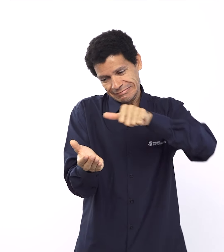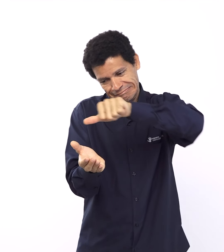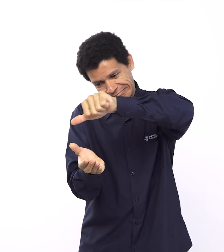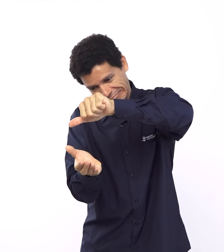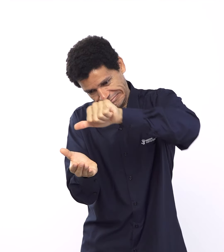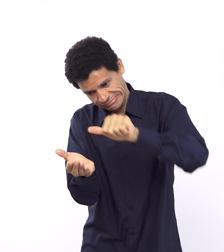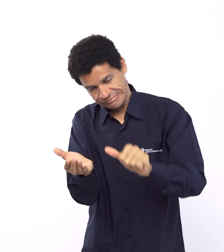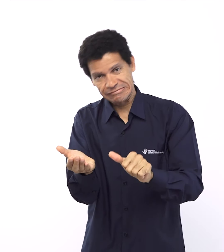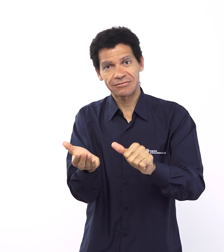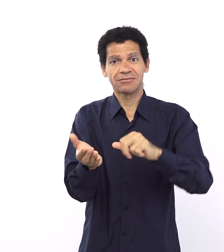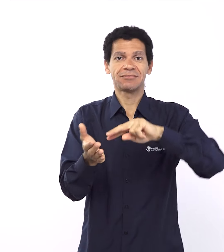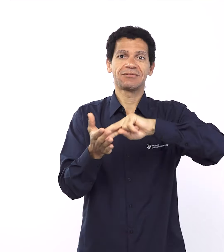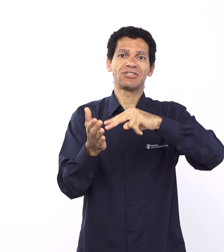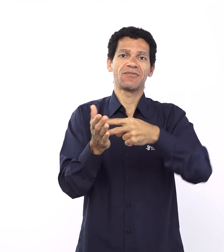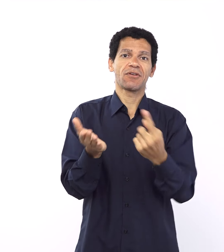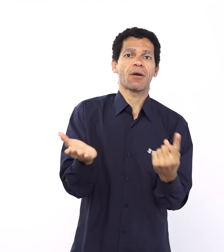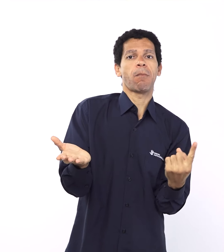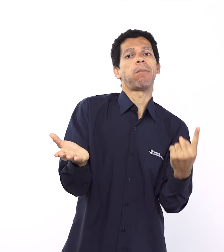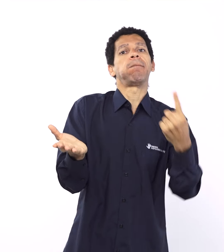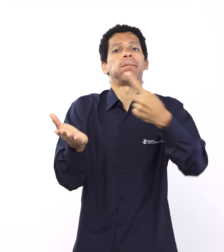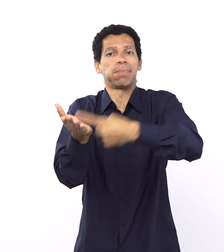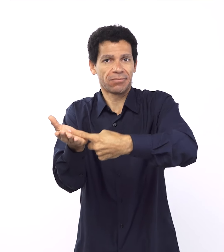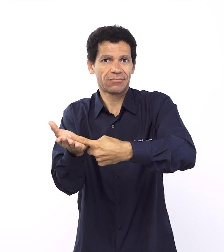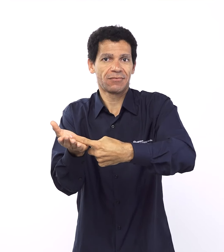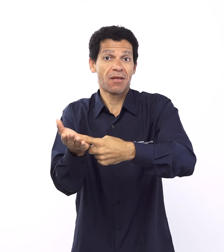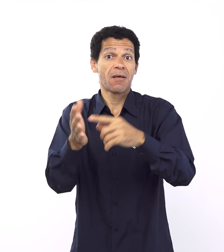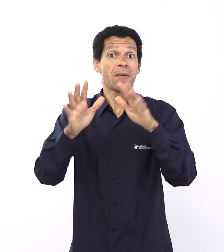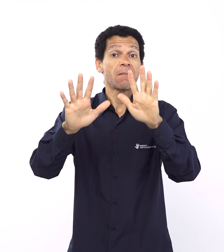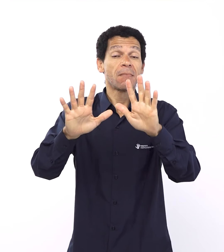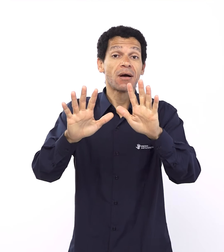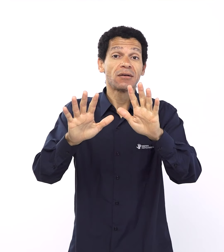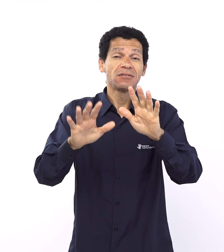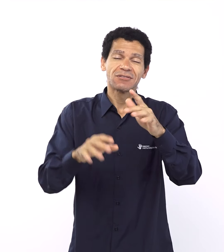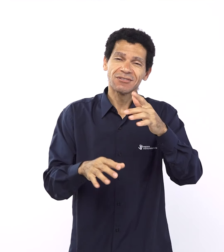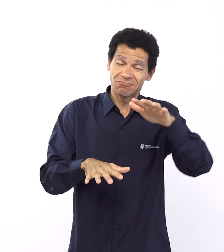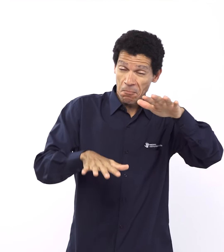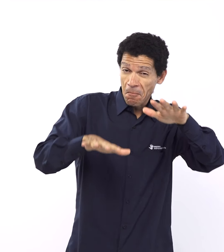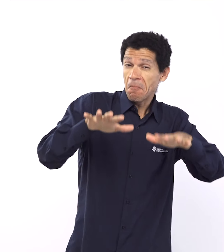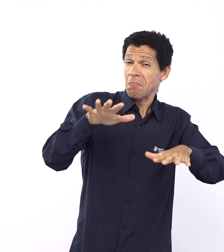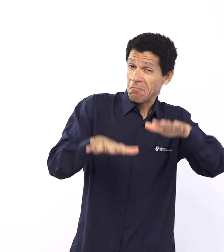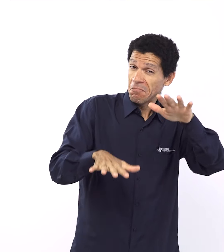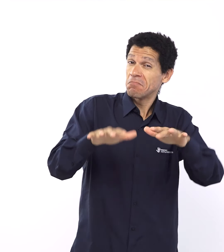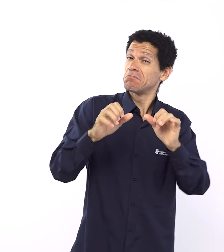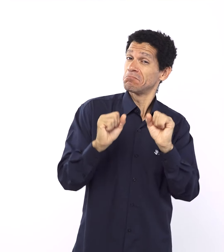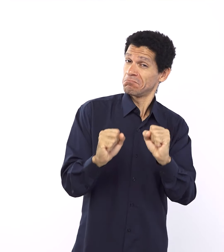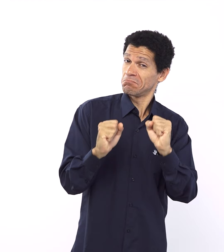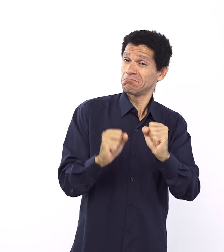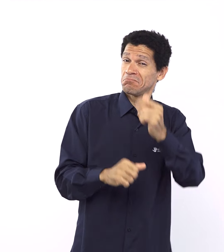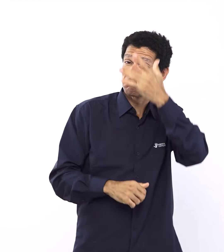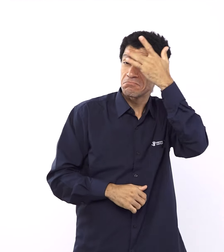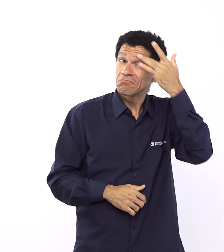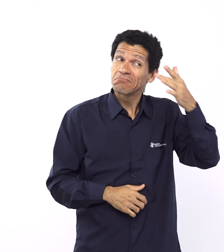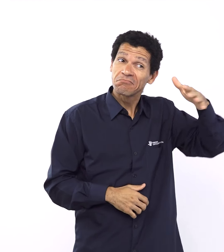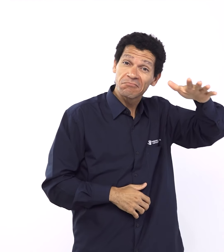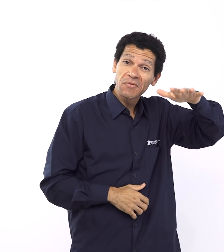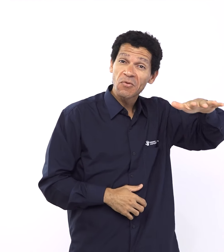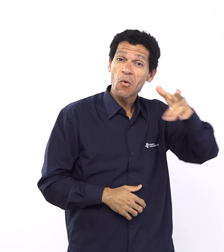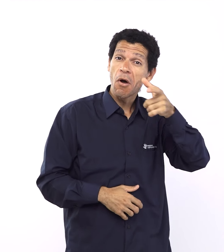humano, a aliança não faz nenhum sentido, né? Não faz nenhum sentido. É absurdo, né? É absurdo um